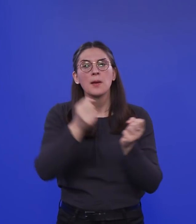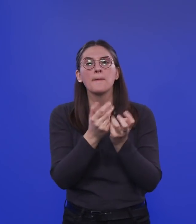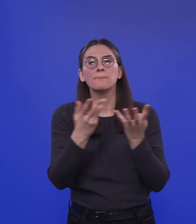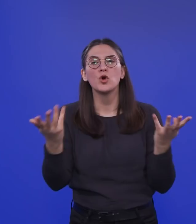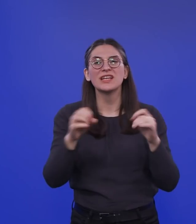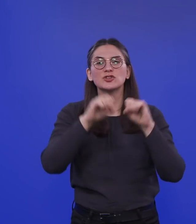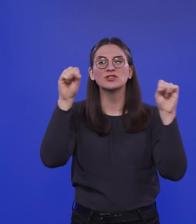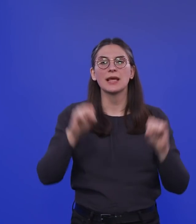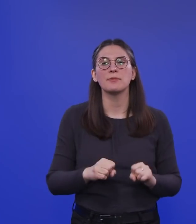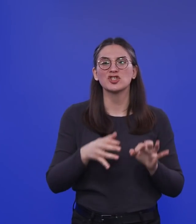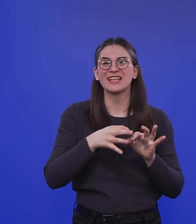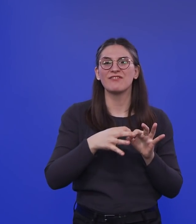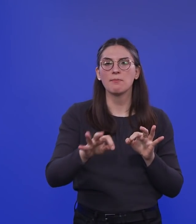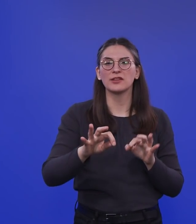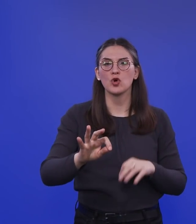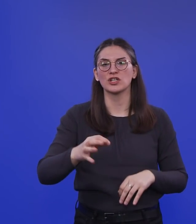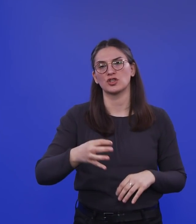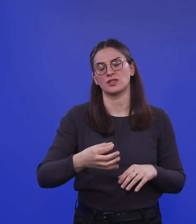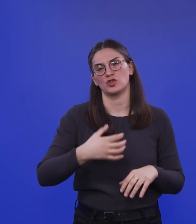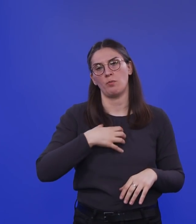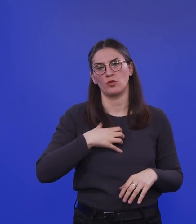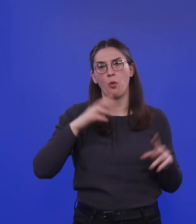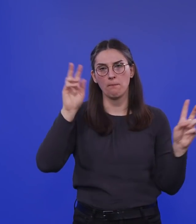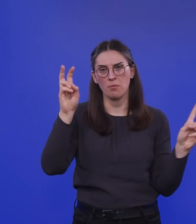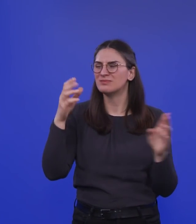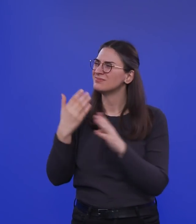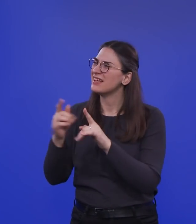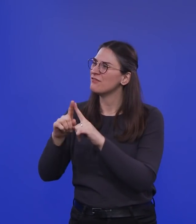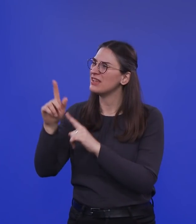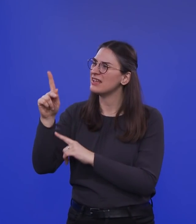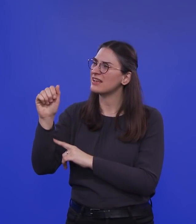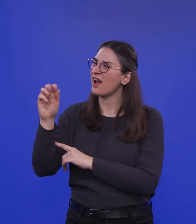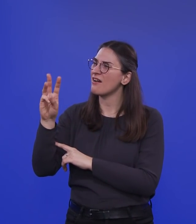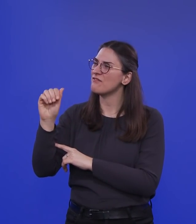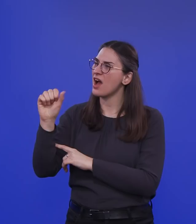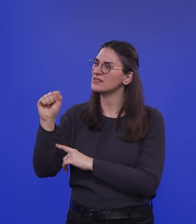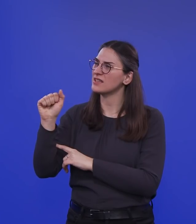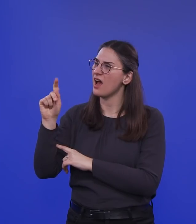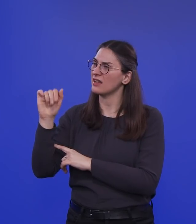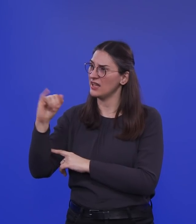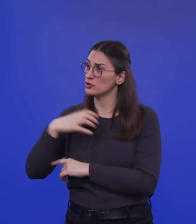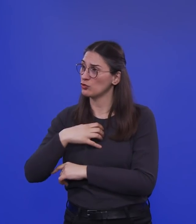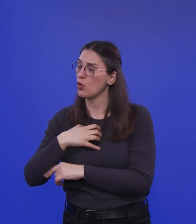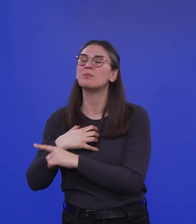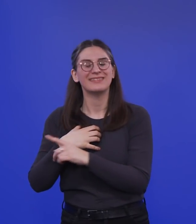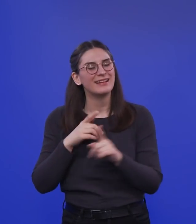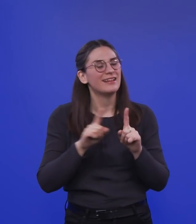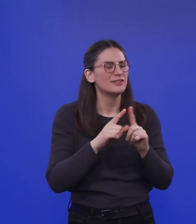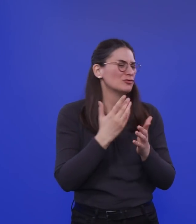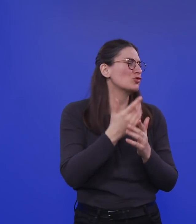multisystemische, inflammatorische Syndrom. Das dem Kawasaki-Syndrom ähnlich ist. Genau, das haben wir alles in der Vergangenheit schon mal besprochen. Das ist